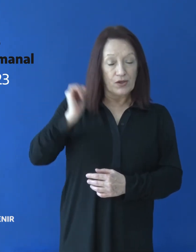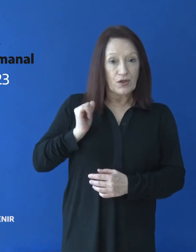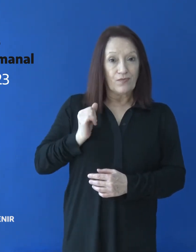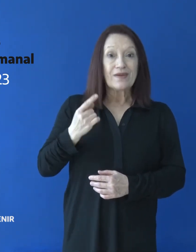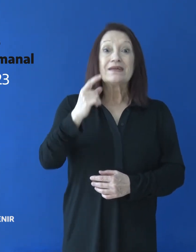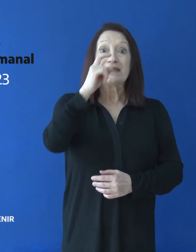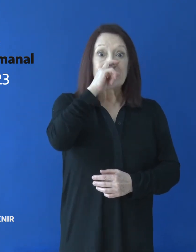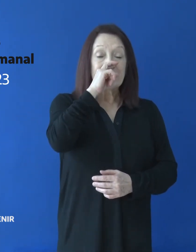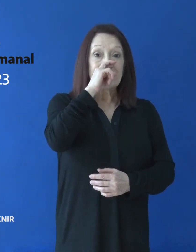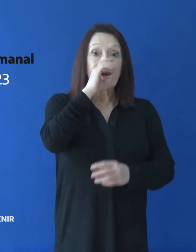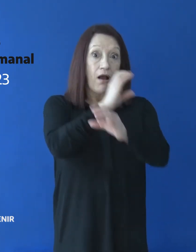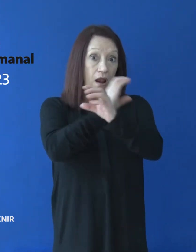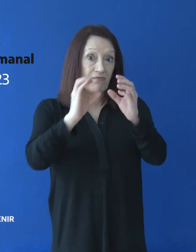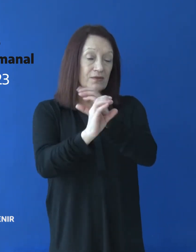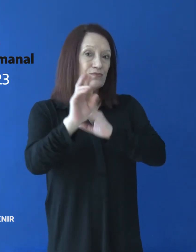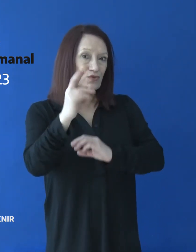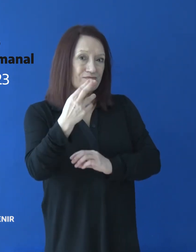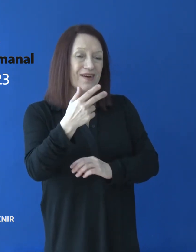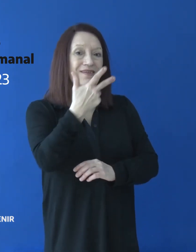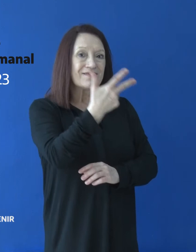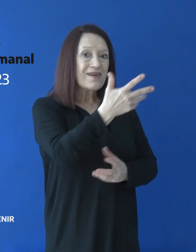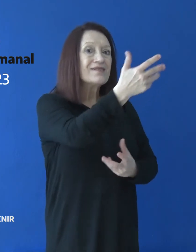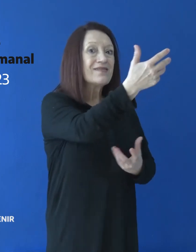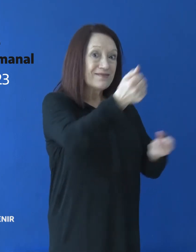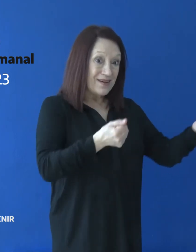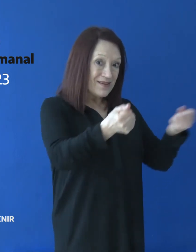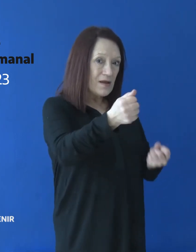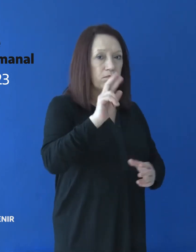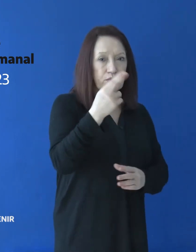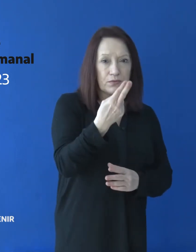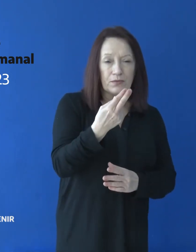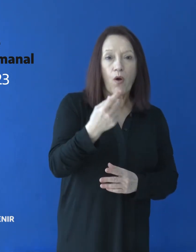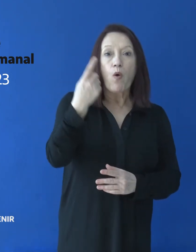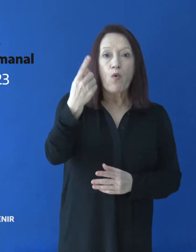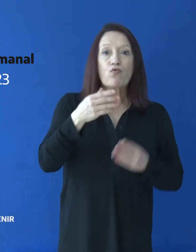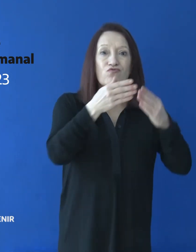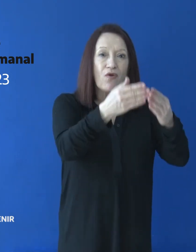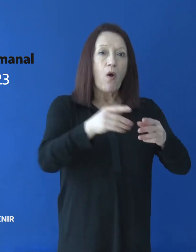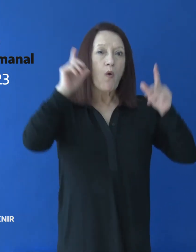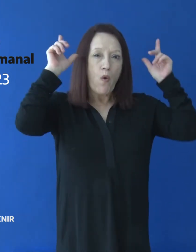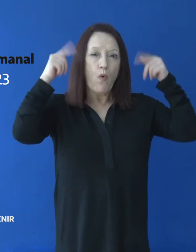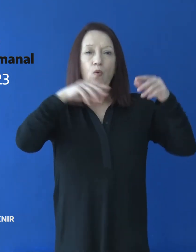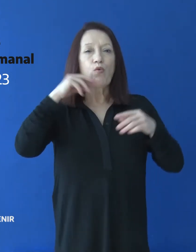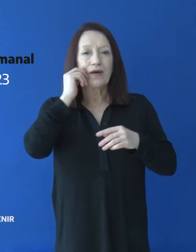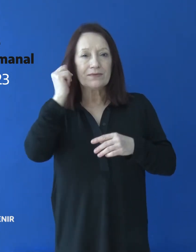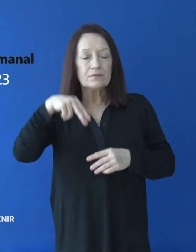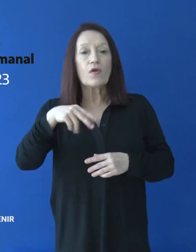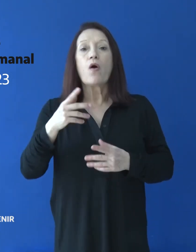7 El Calafate, 3 Caleta Olivia, 1 San Julián, 1